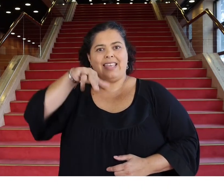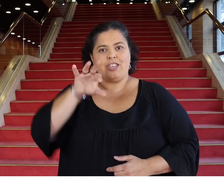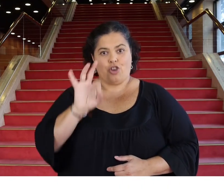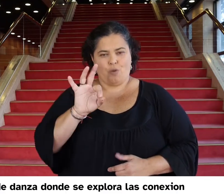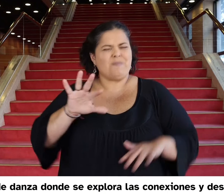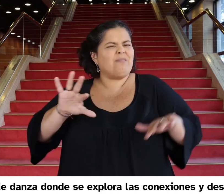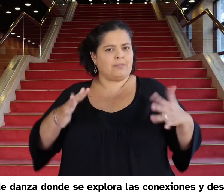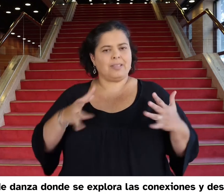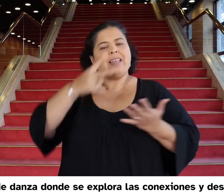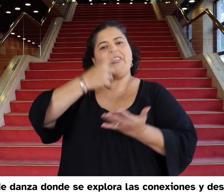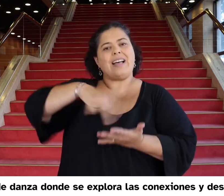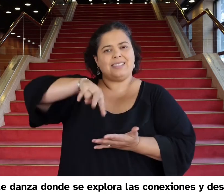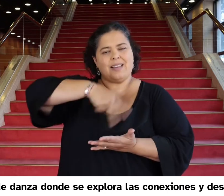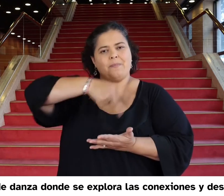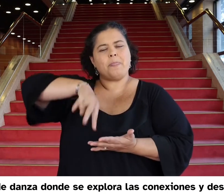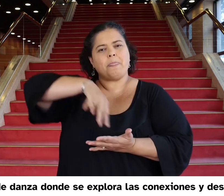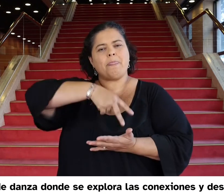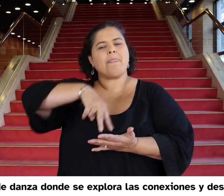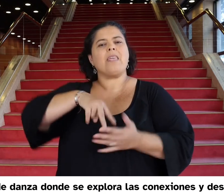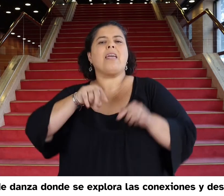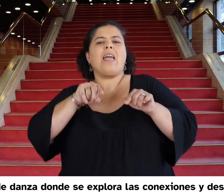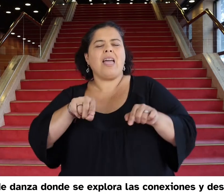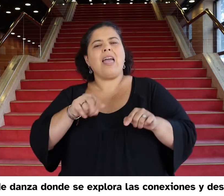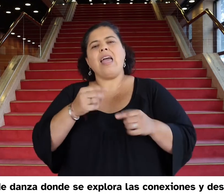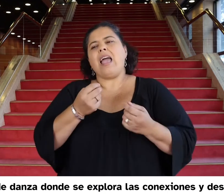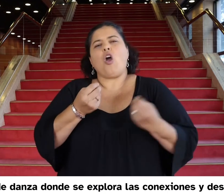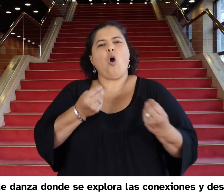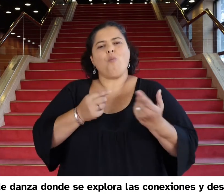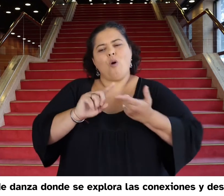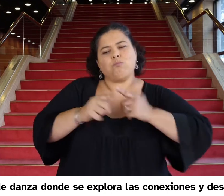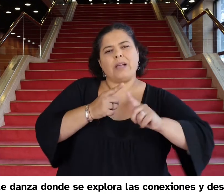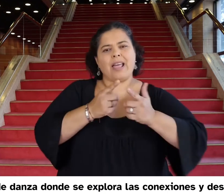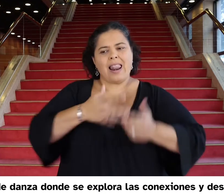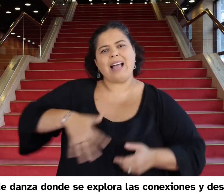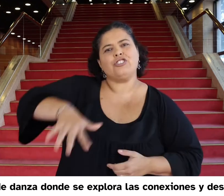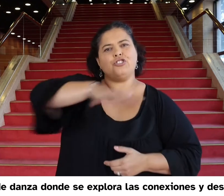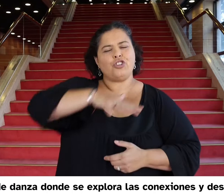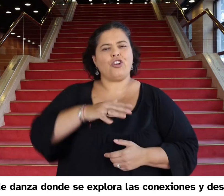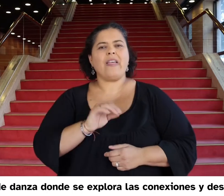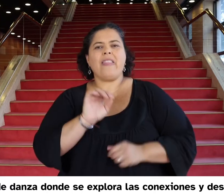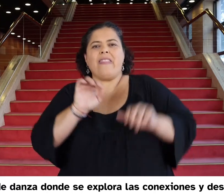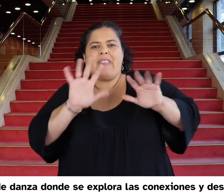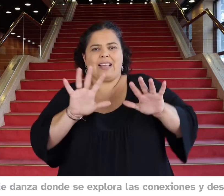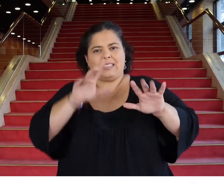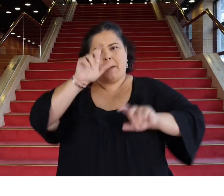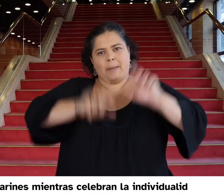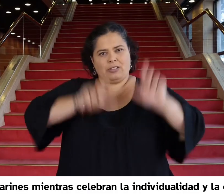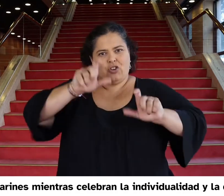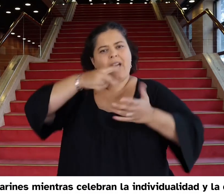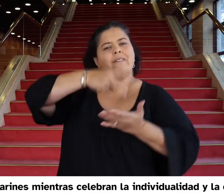Espectáculo de danza donde se exploran las conexiones y desconexiones entre diez bailarines mientras celebran